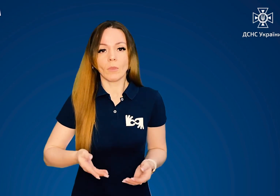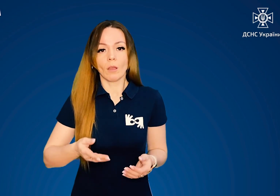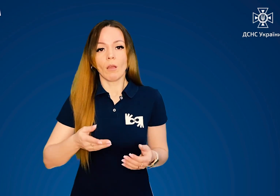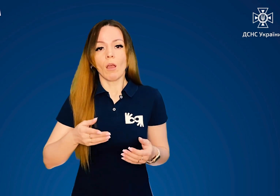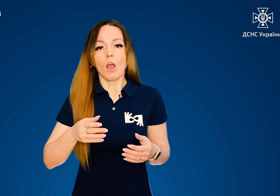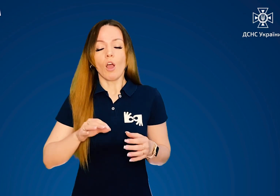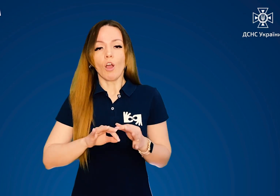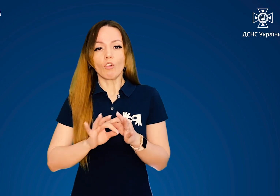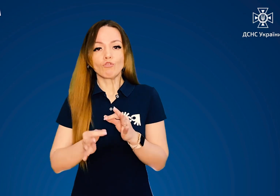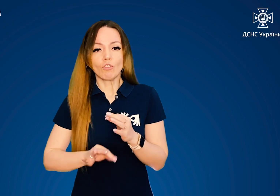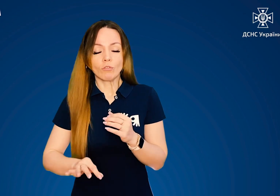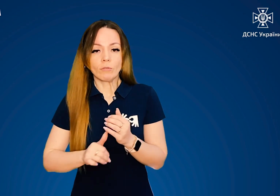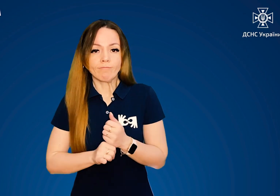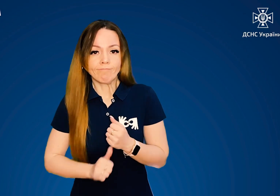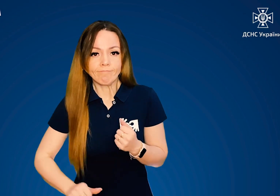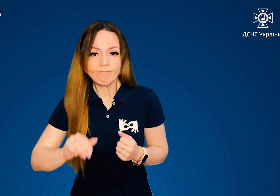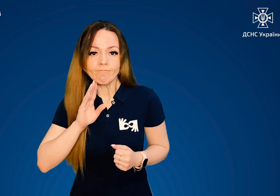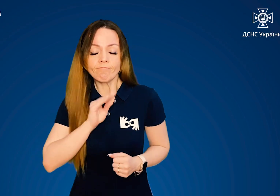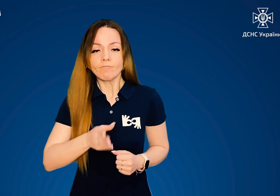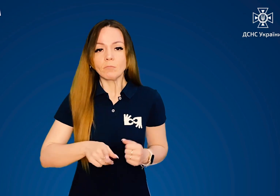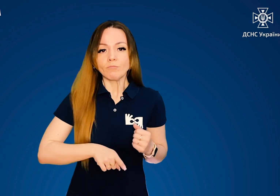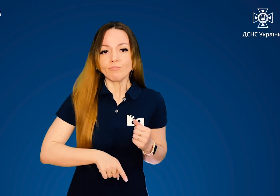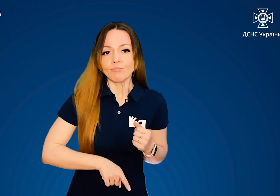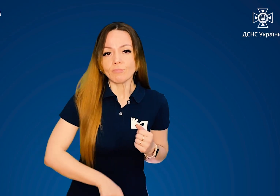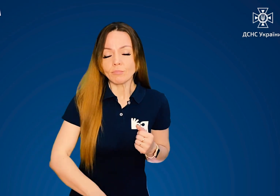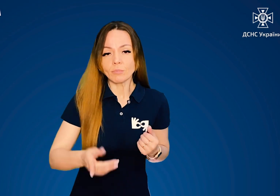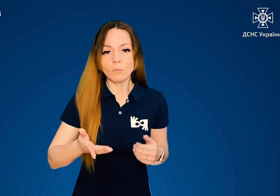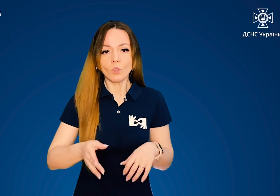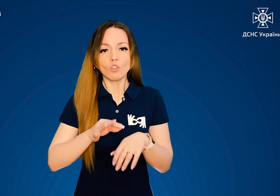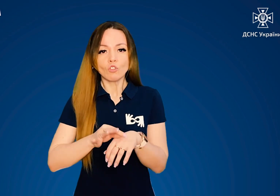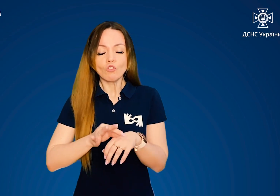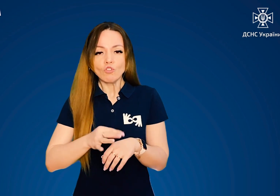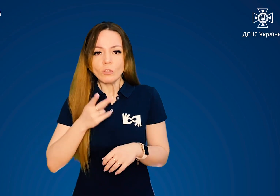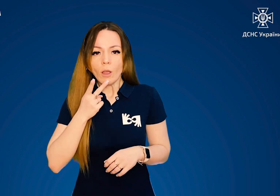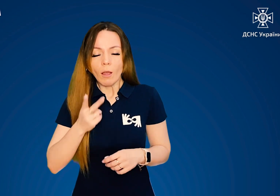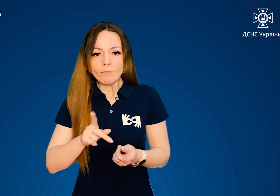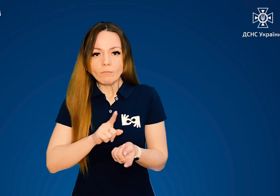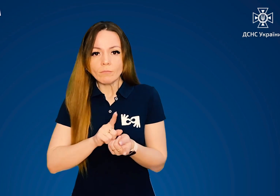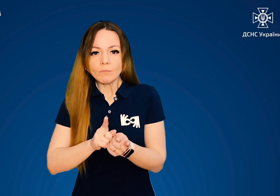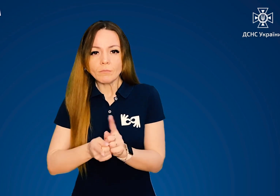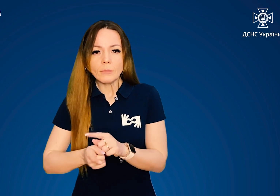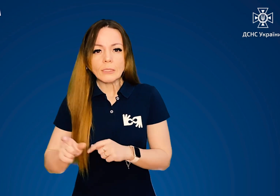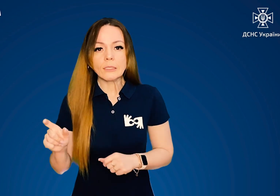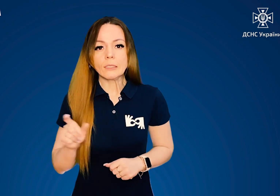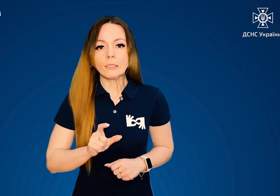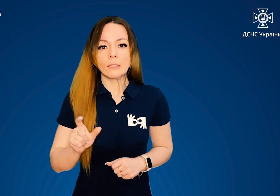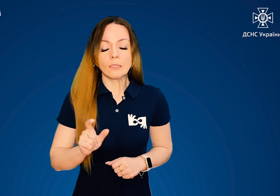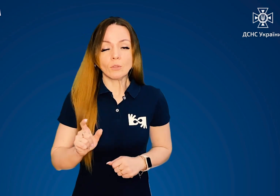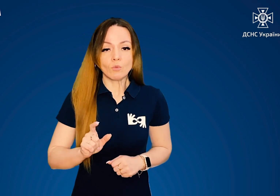Мимовільне випорожнення кишечника та сечового міхура. Шкіра стає синюшною.